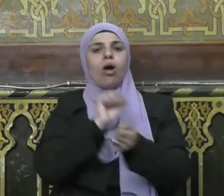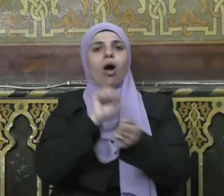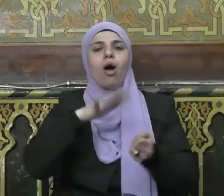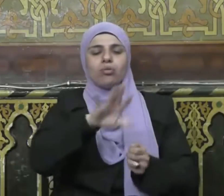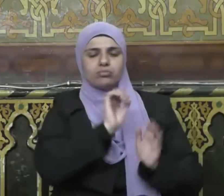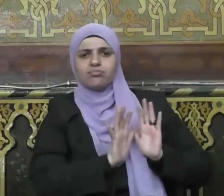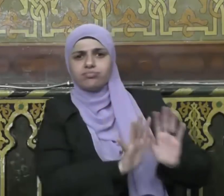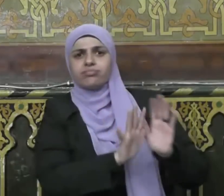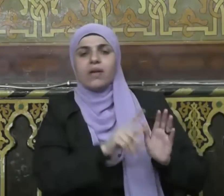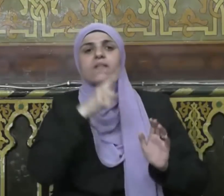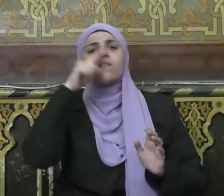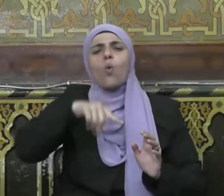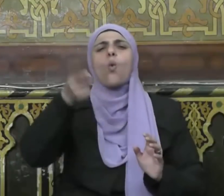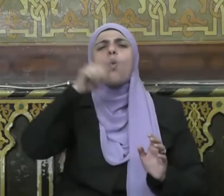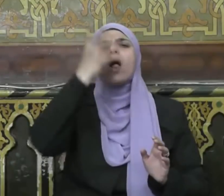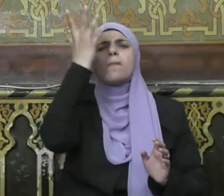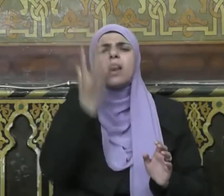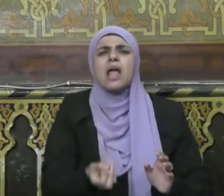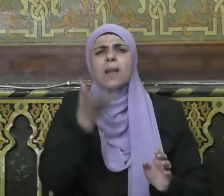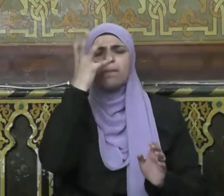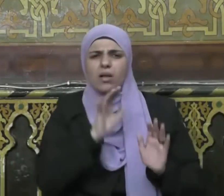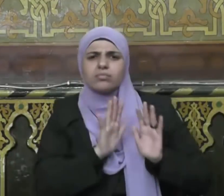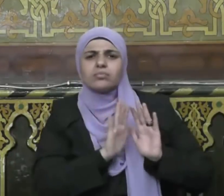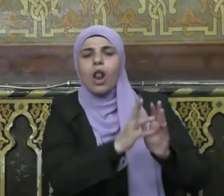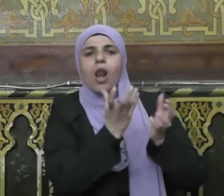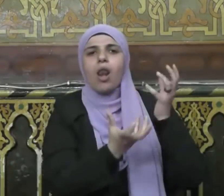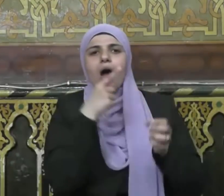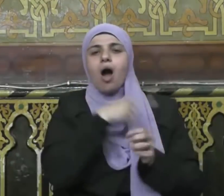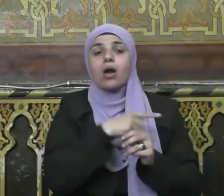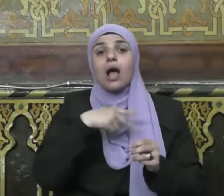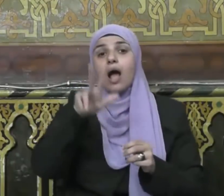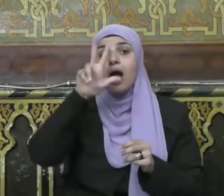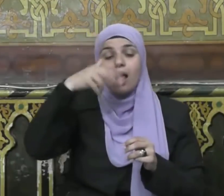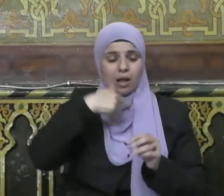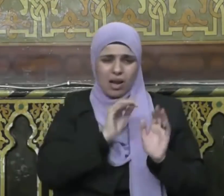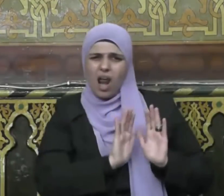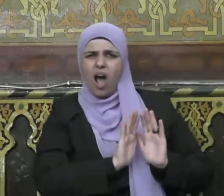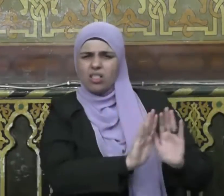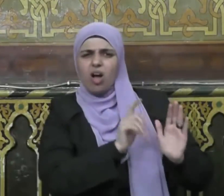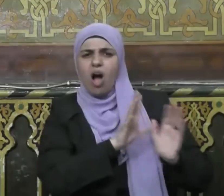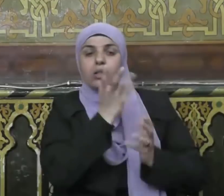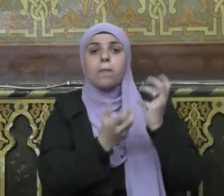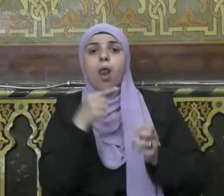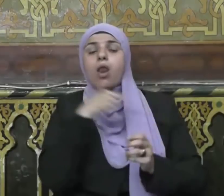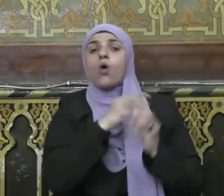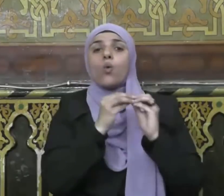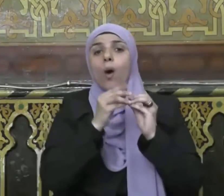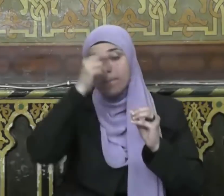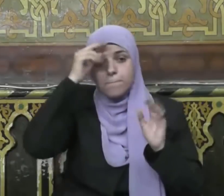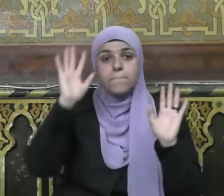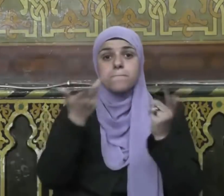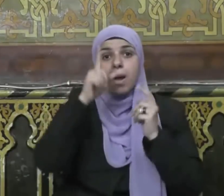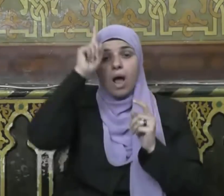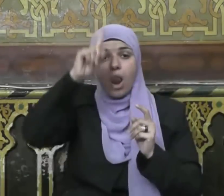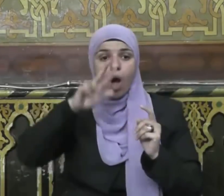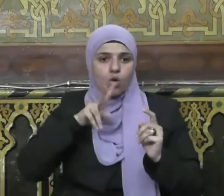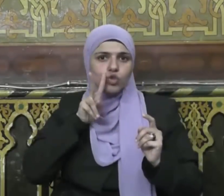يستجن بها العبد من النار ويقول صلى الله عليه وسلم ما من عبد يصوم يوما في